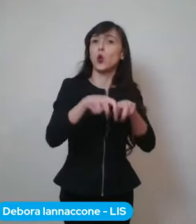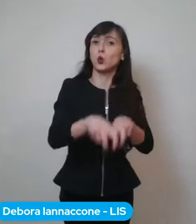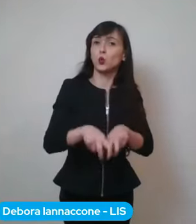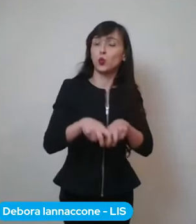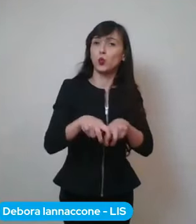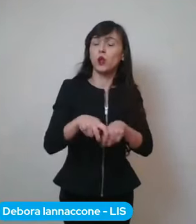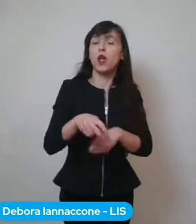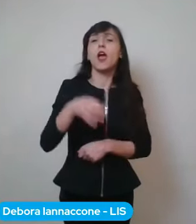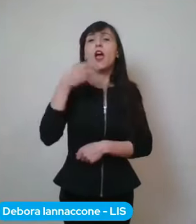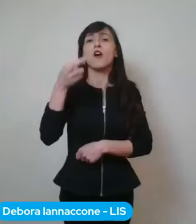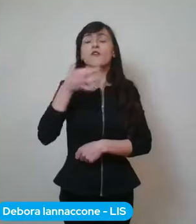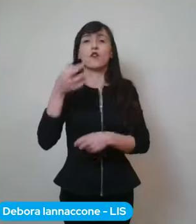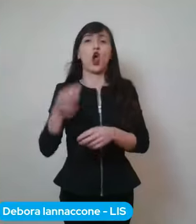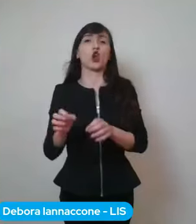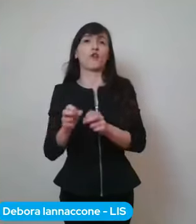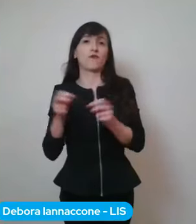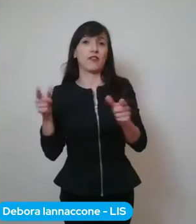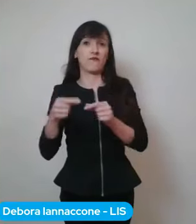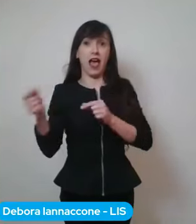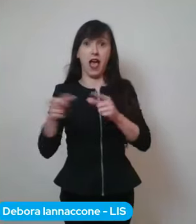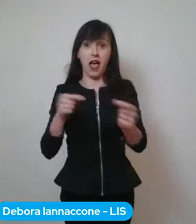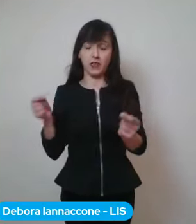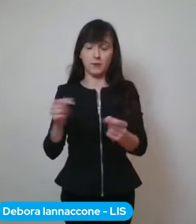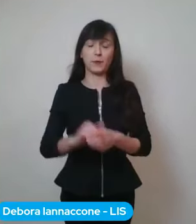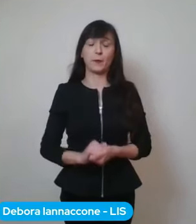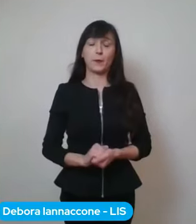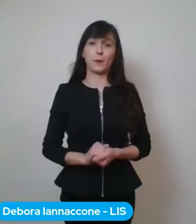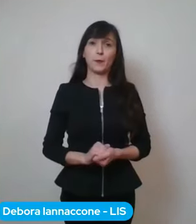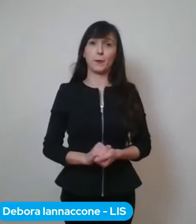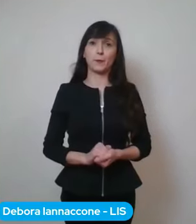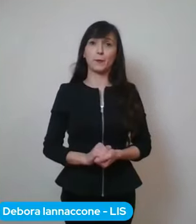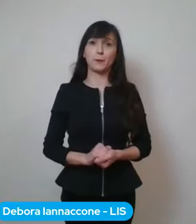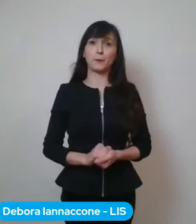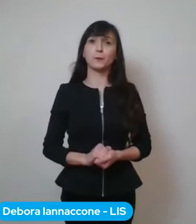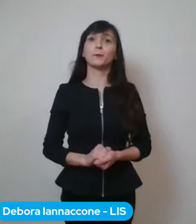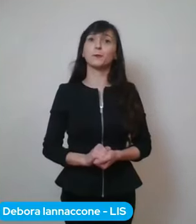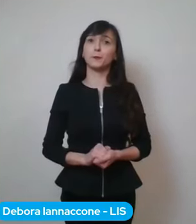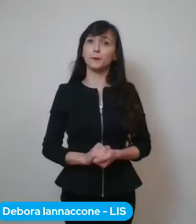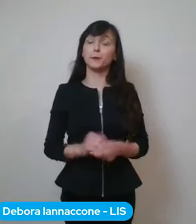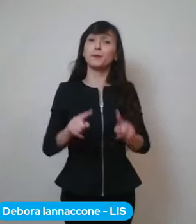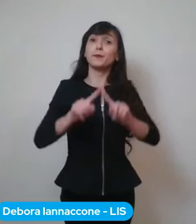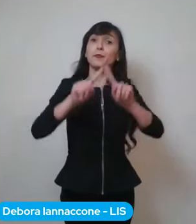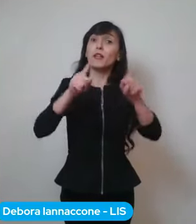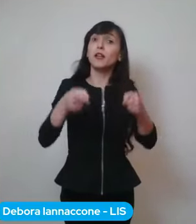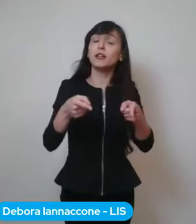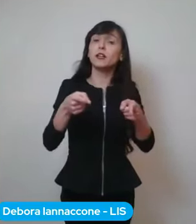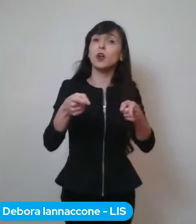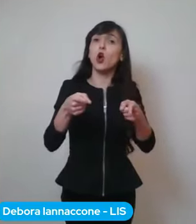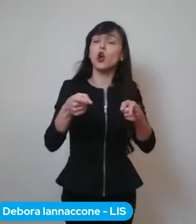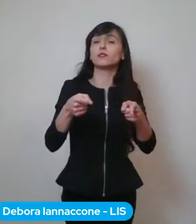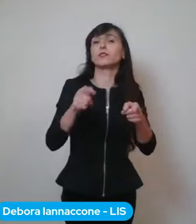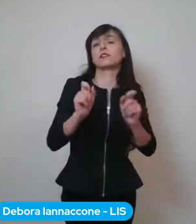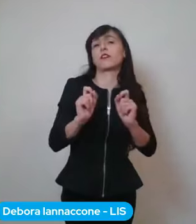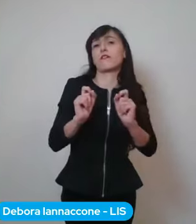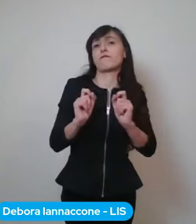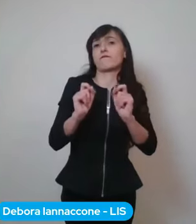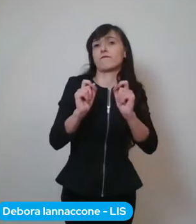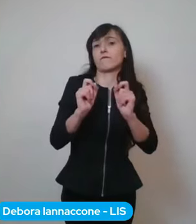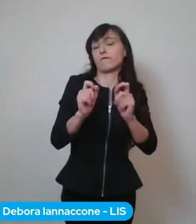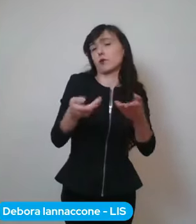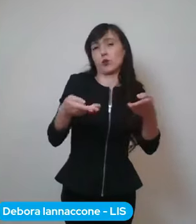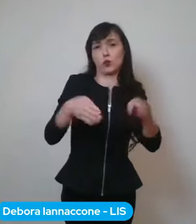florovivari. Chiuderanno i negozi per la vendita al dettaglio, i